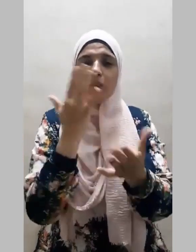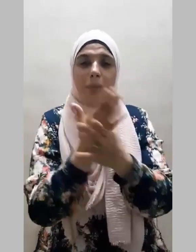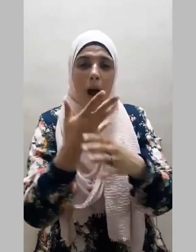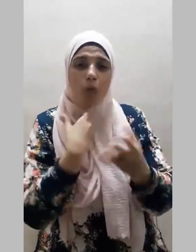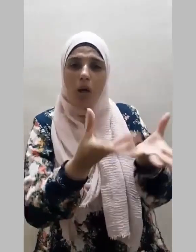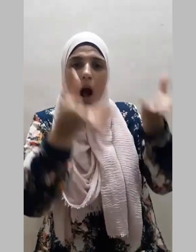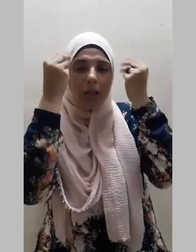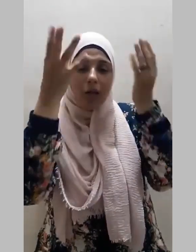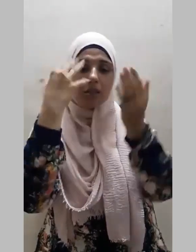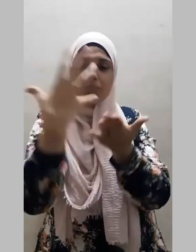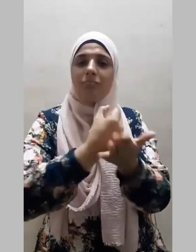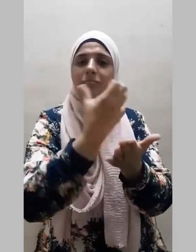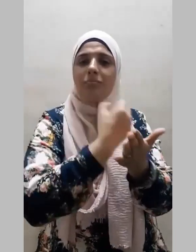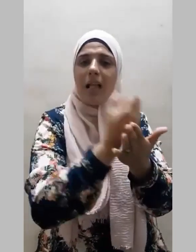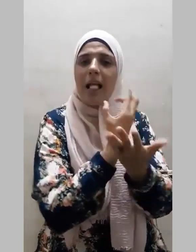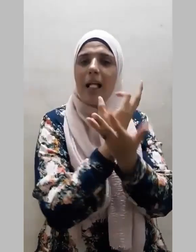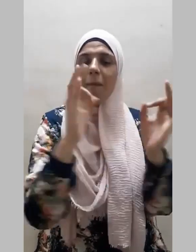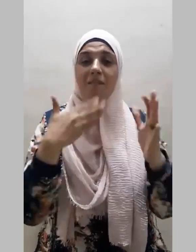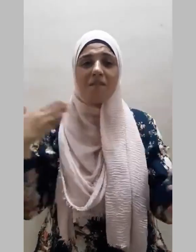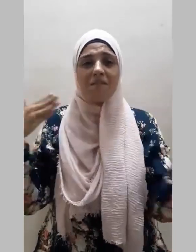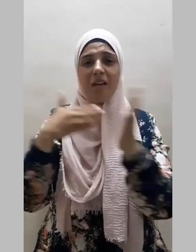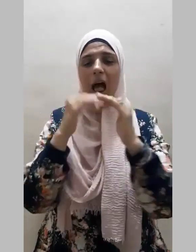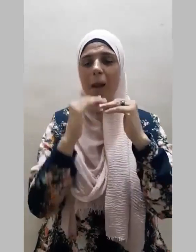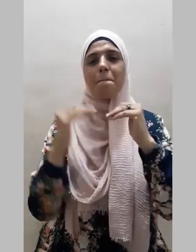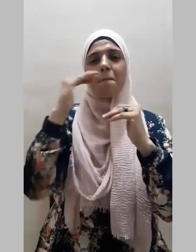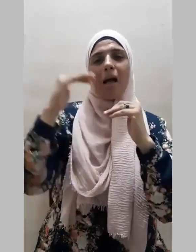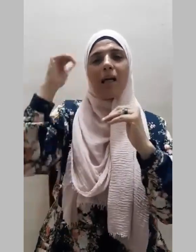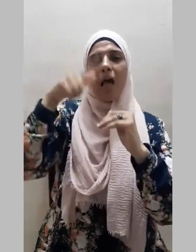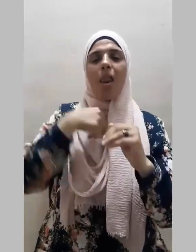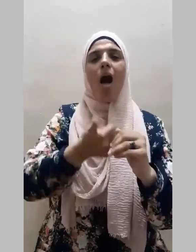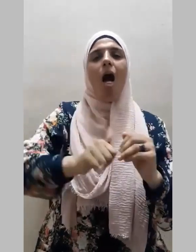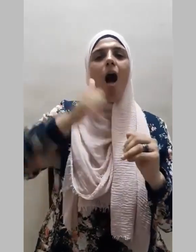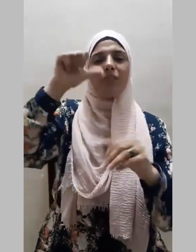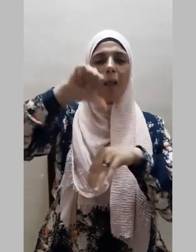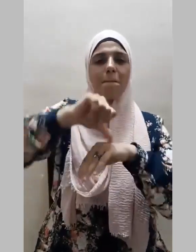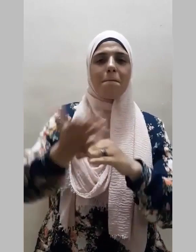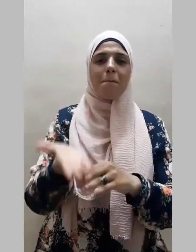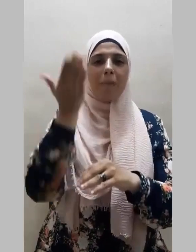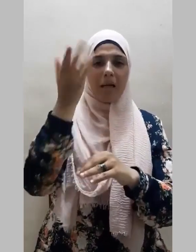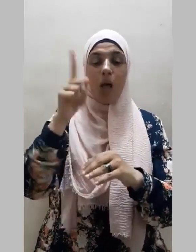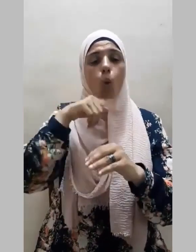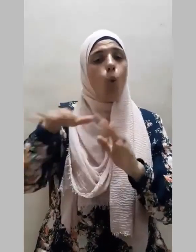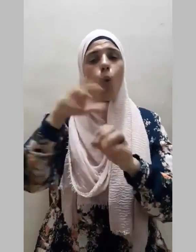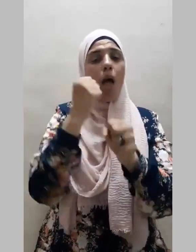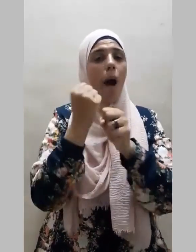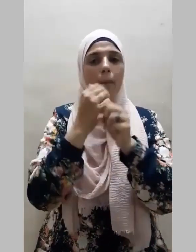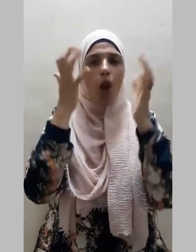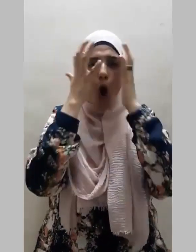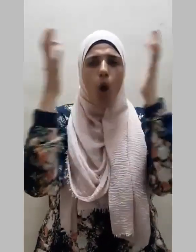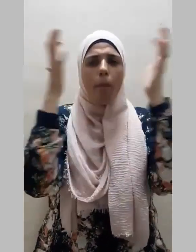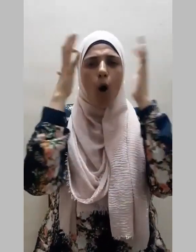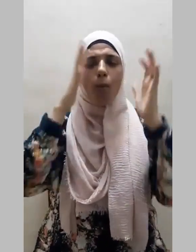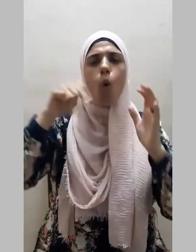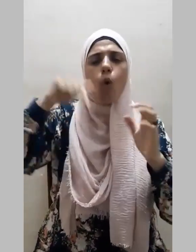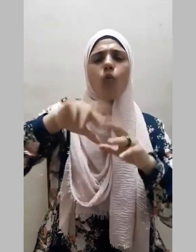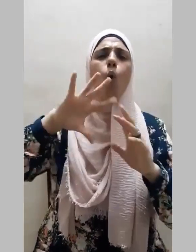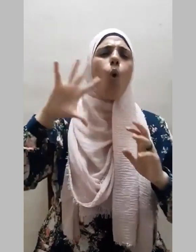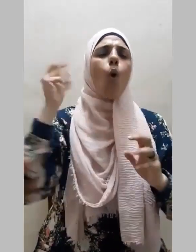حتى تبوأوا مكان الصدارة وصاروا أعلاما في كل الحنون والعلم